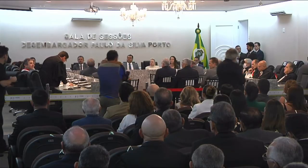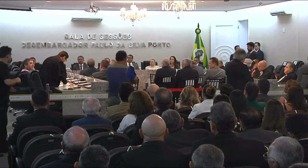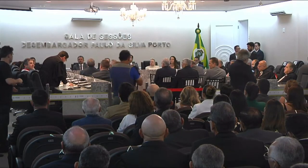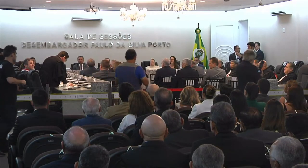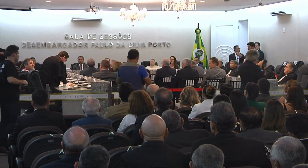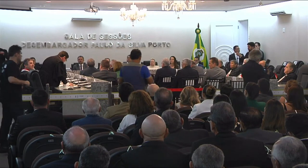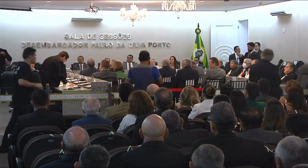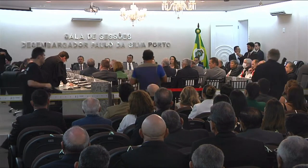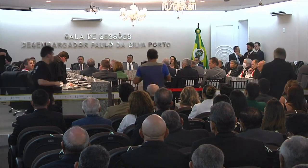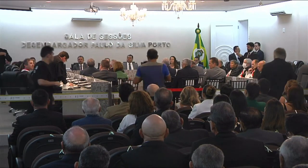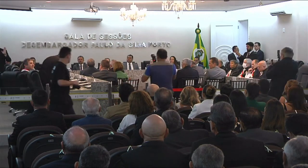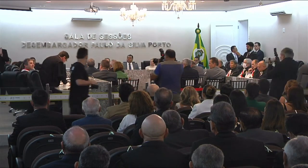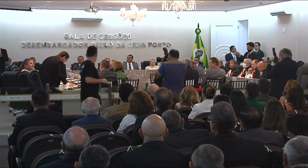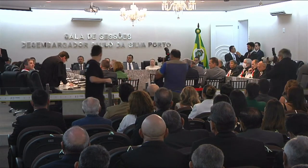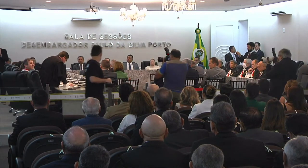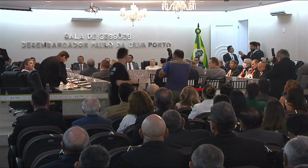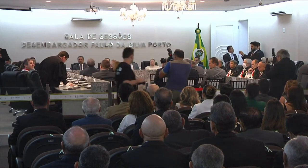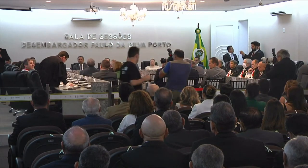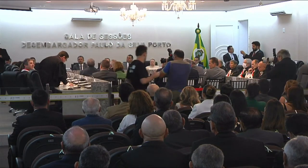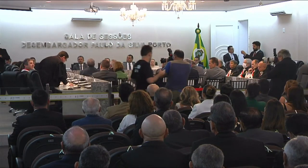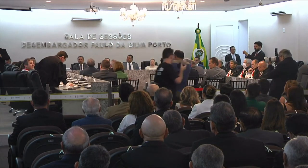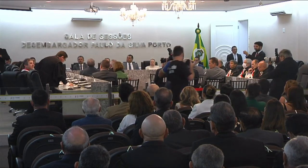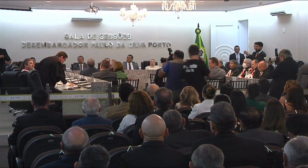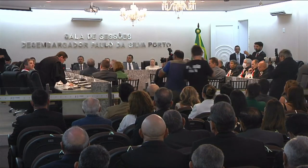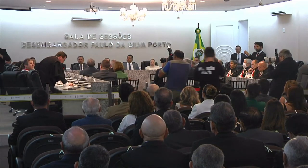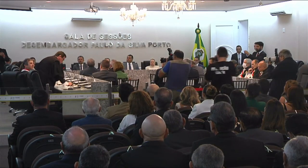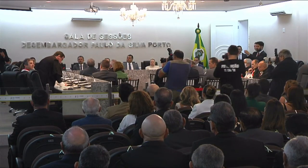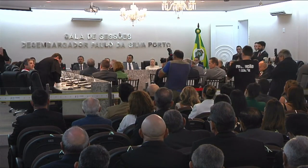constituição federal e a lei da república